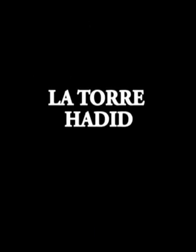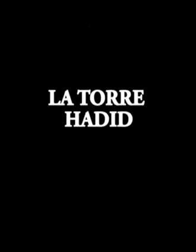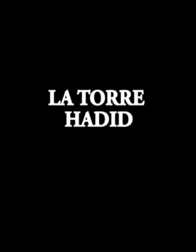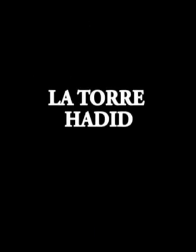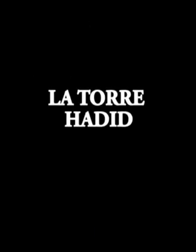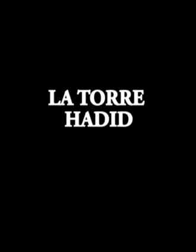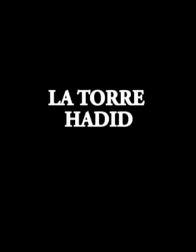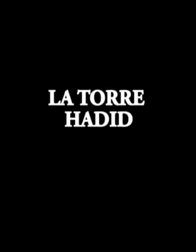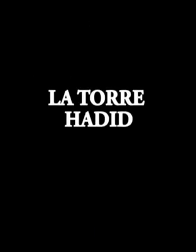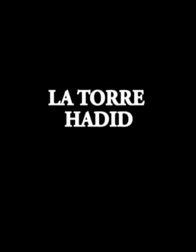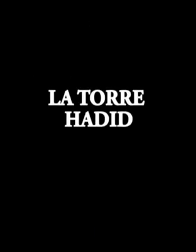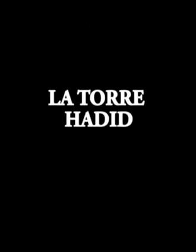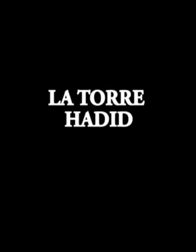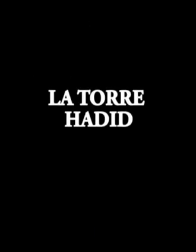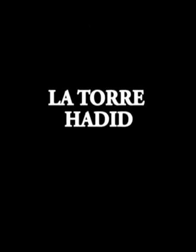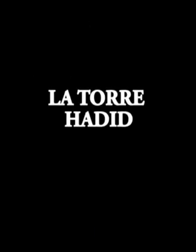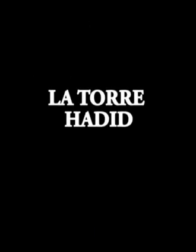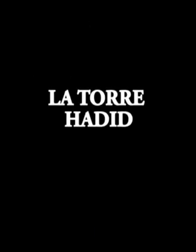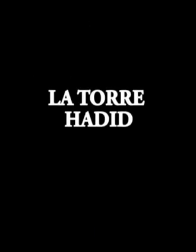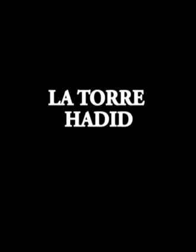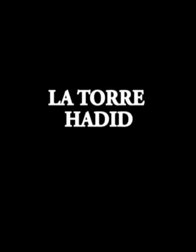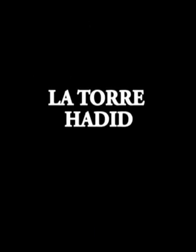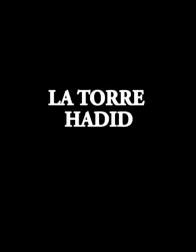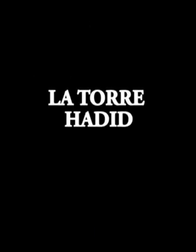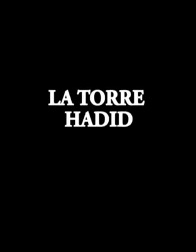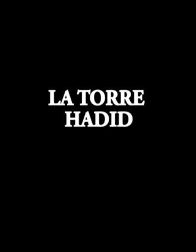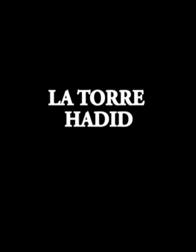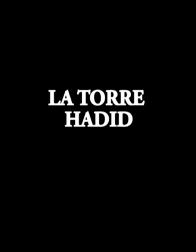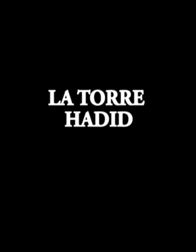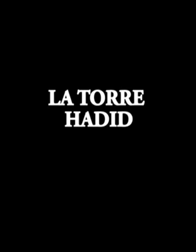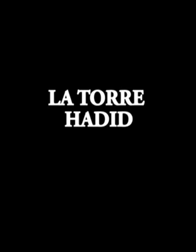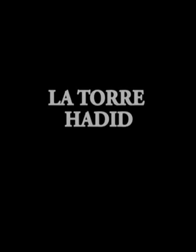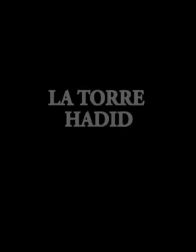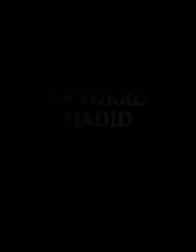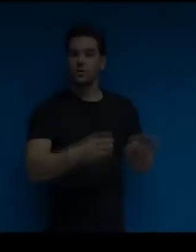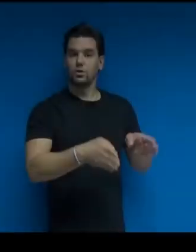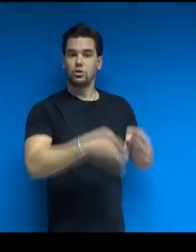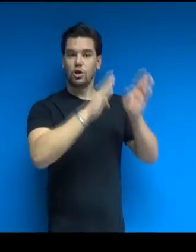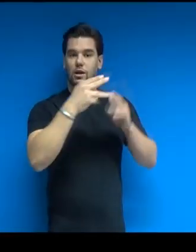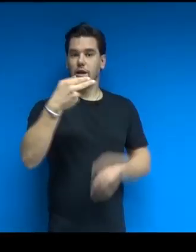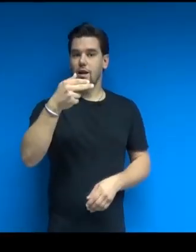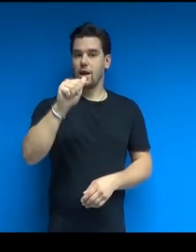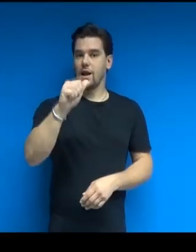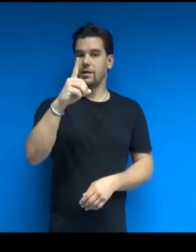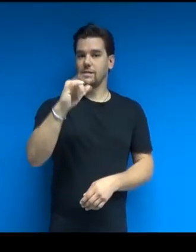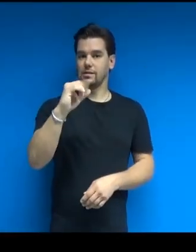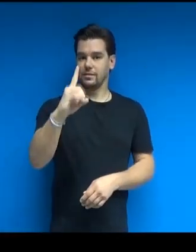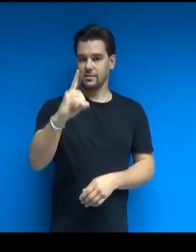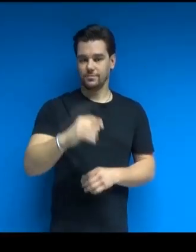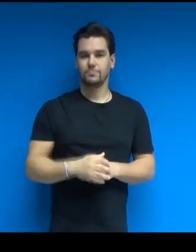La Torre Hadid, numero 3, soprannominata Lo Storto,